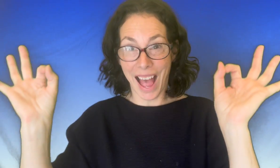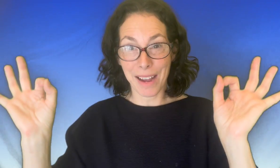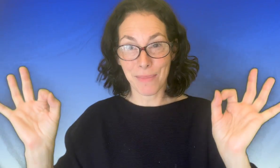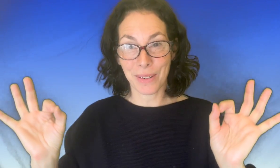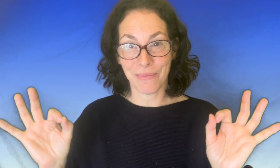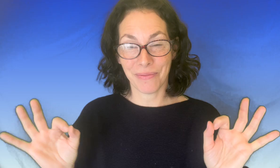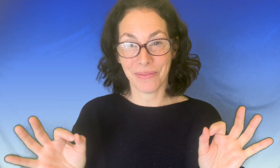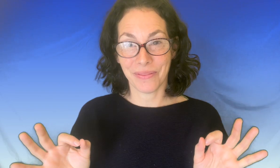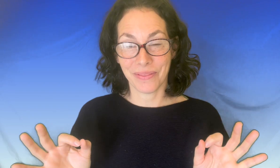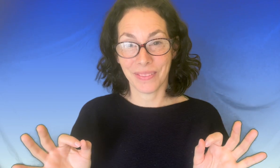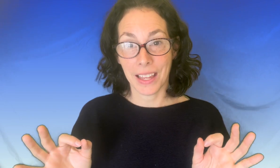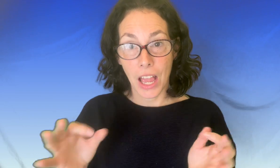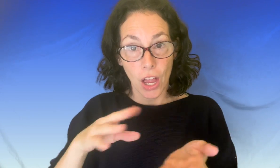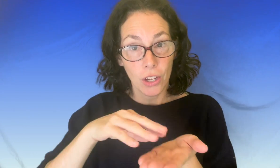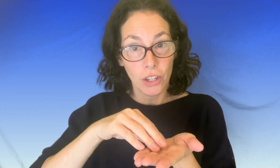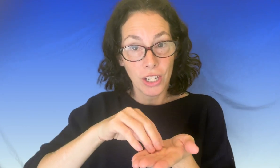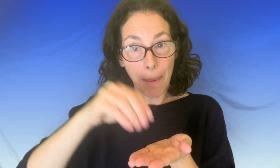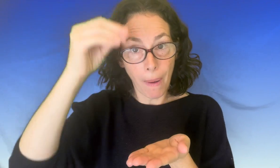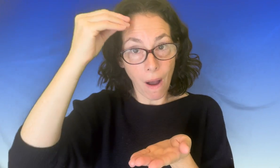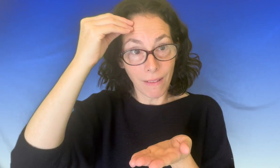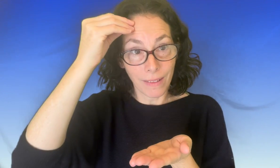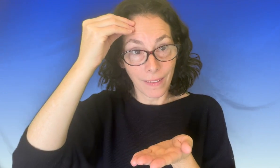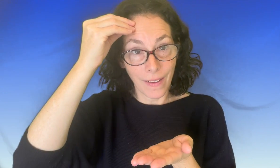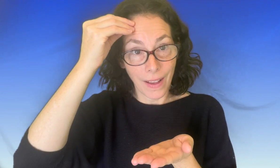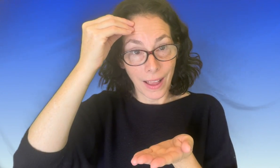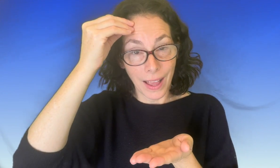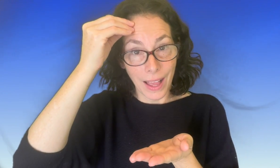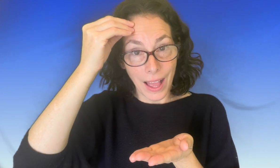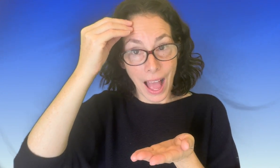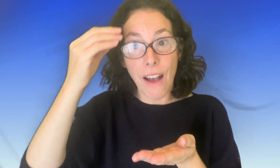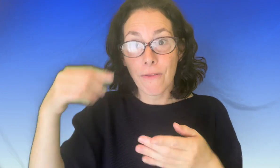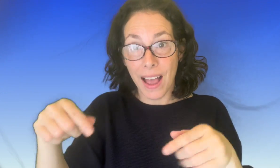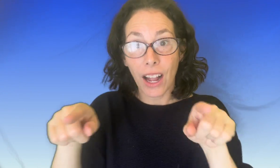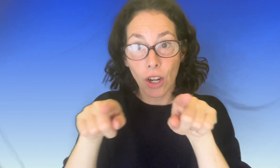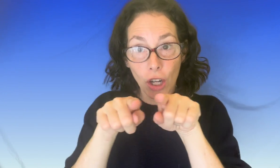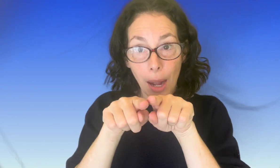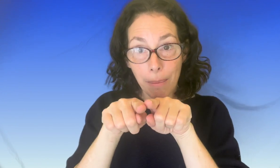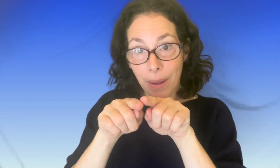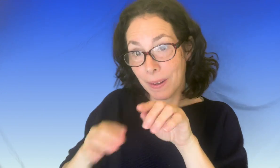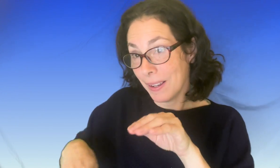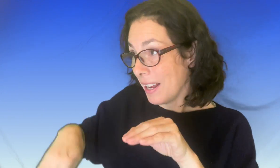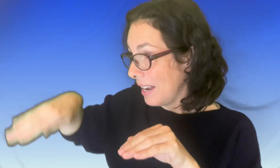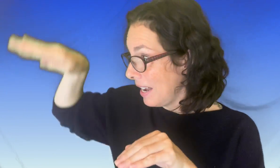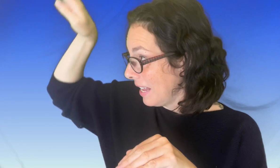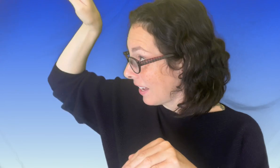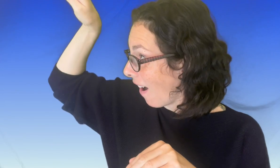j'apprends à faire comme les grands